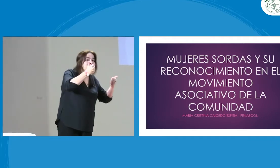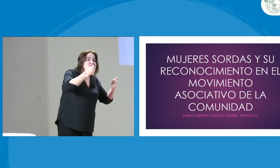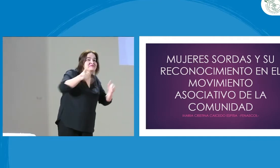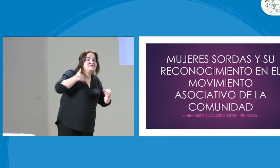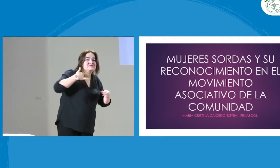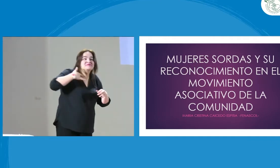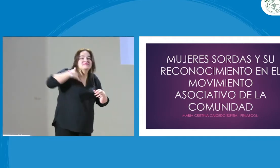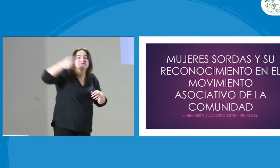Rosa?